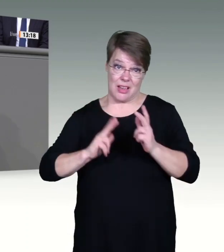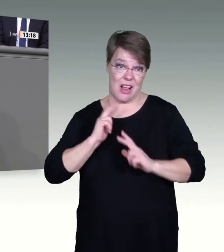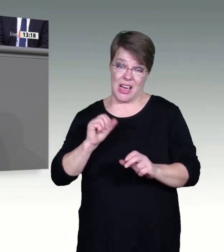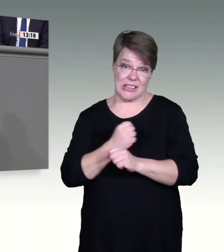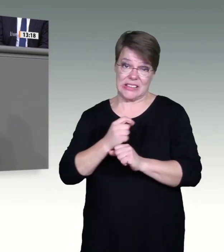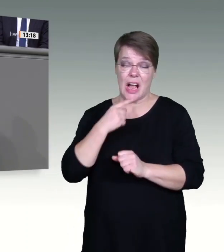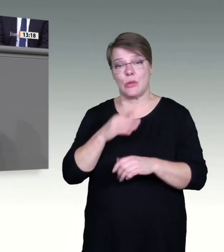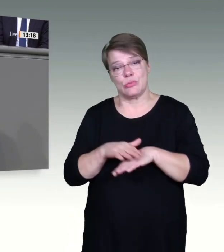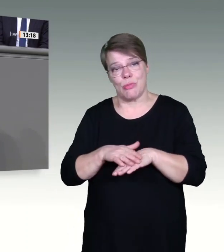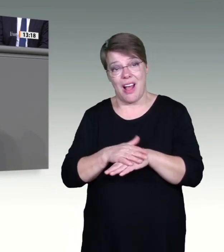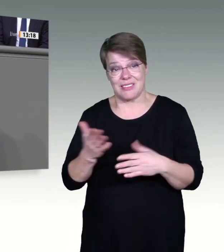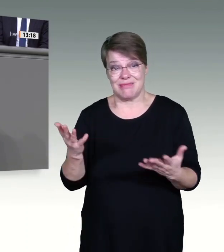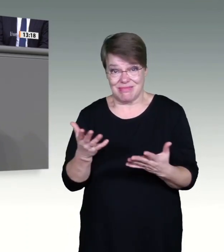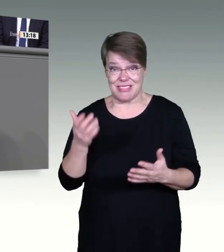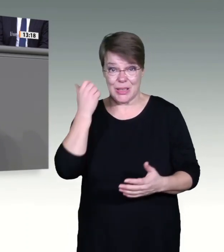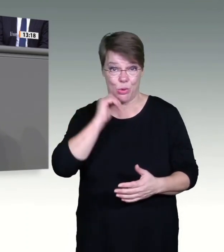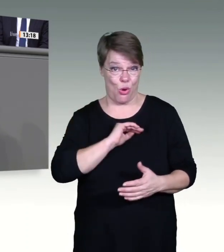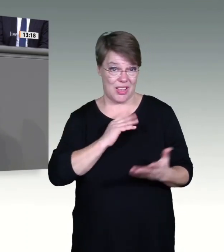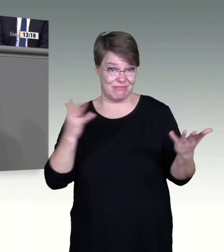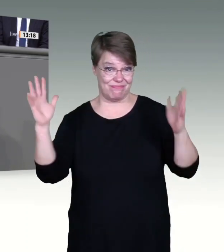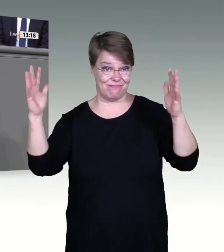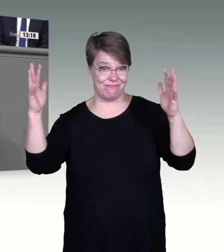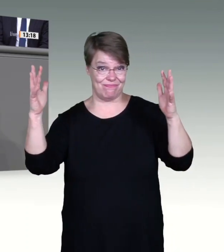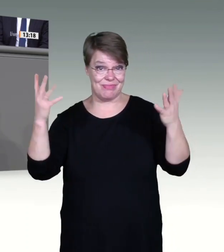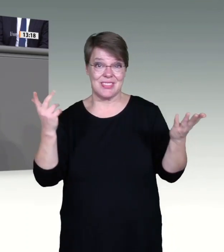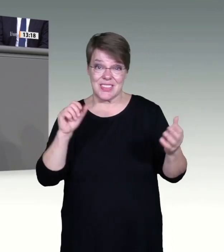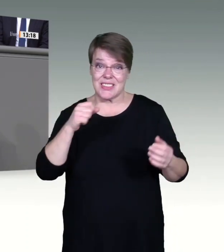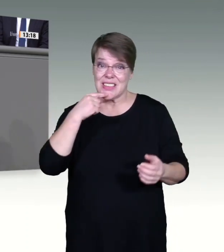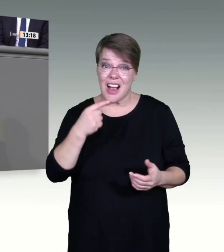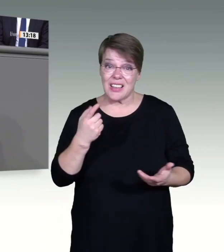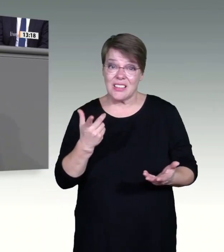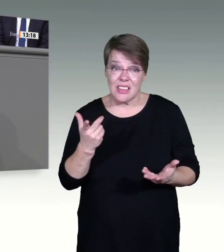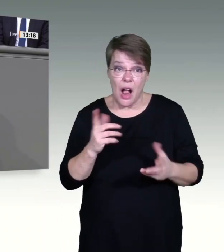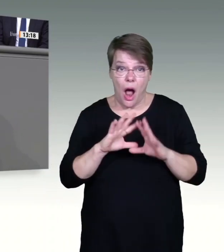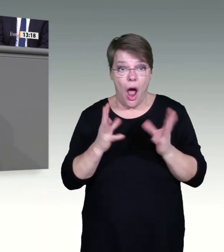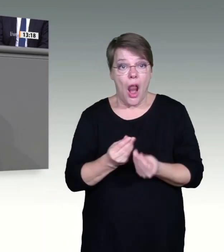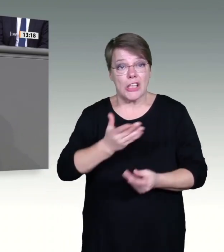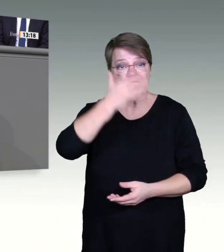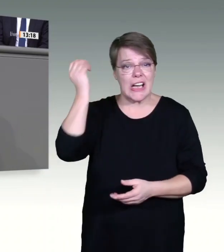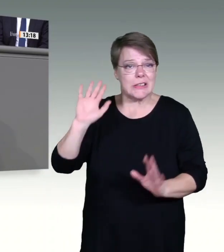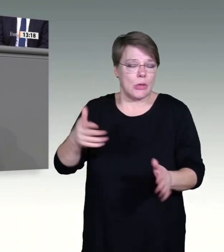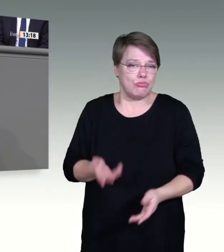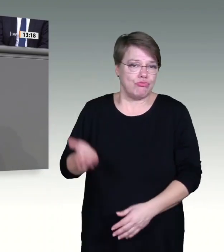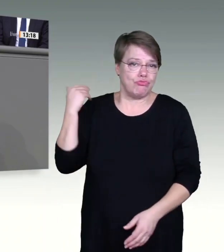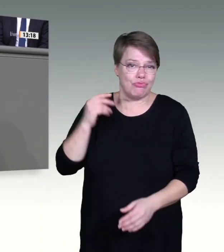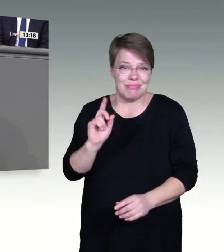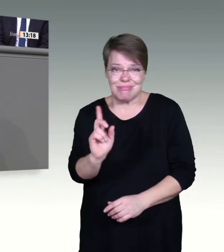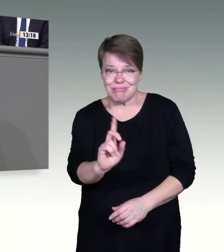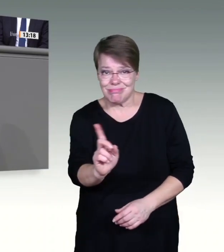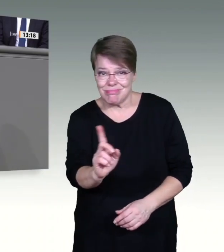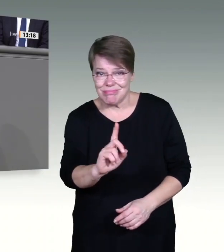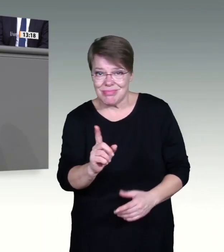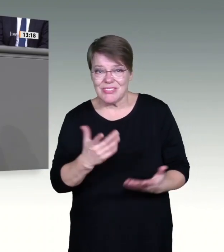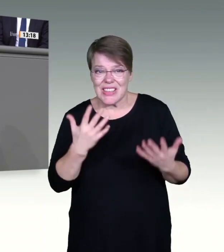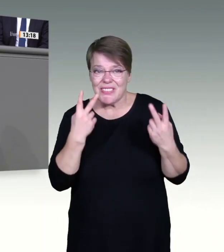sagen, machen Sie sich auch ehrlich. Sie haben ja das Thema angesprochene Impfpflicht, einrichtungsbezogene Impfpflicht. Da ist es völlig richtig, dass wir